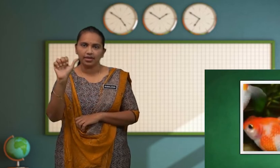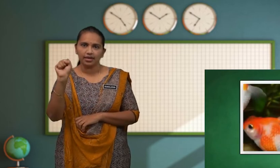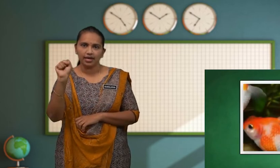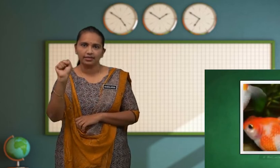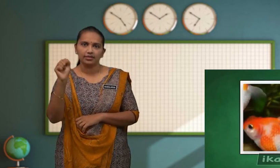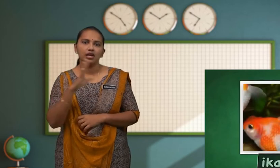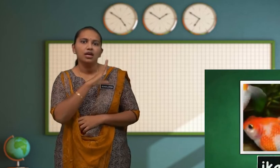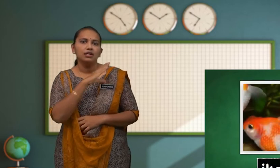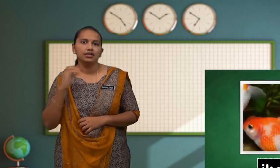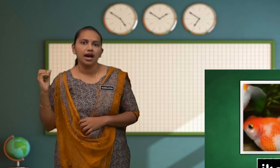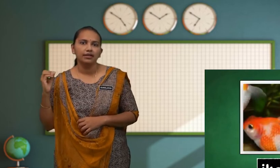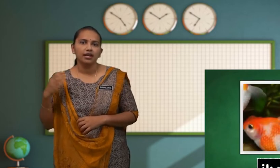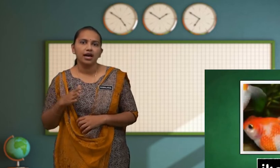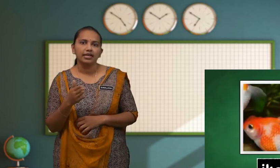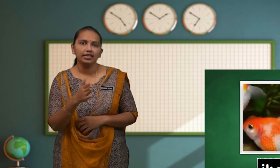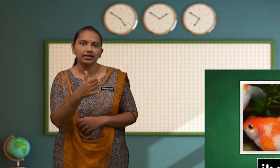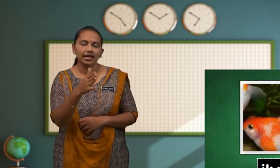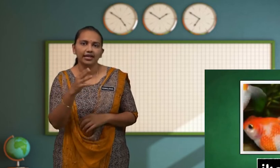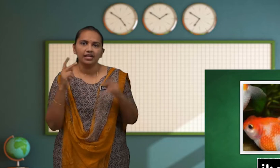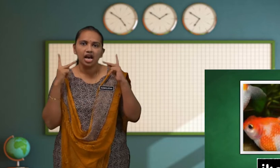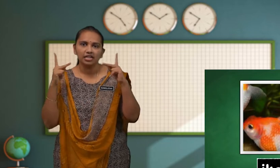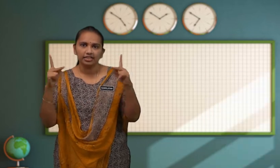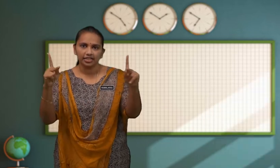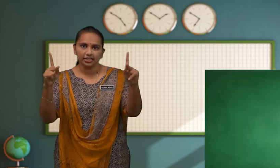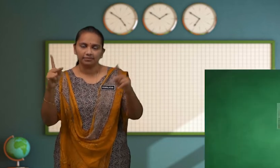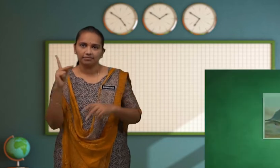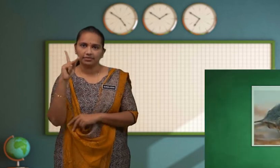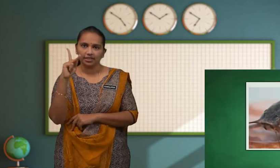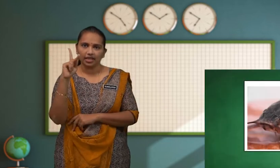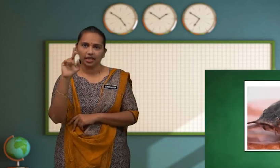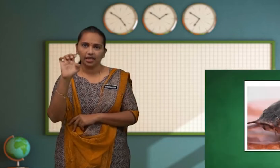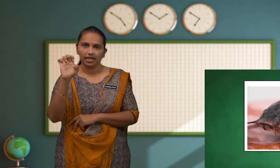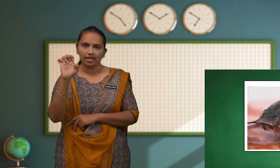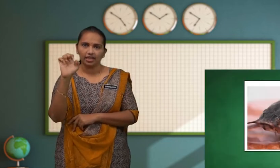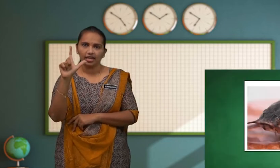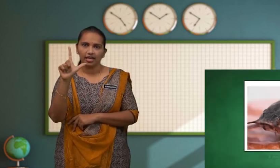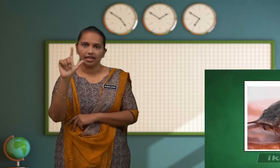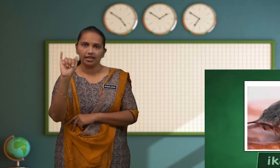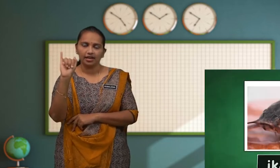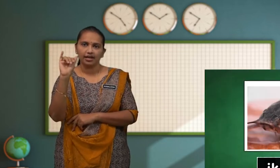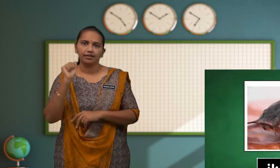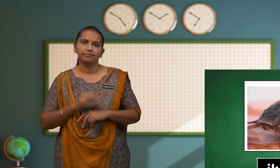-E-S Dan Ikan Keli K-E-M-I